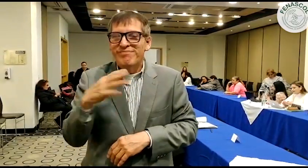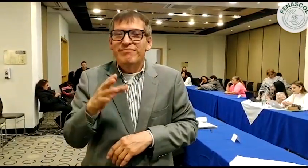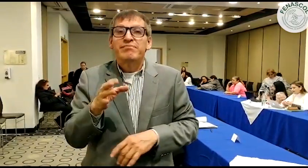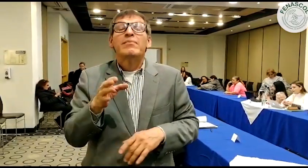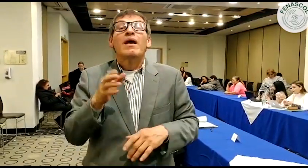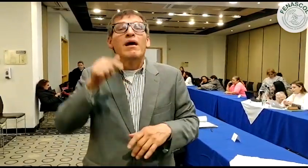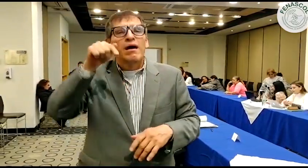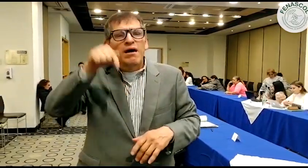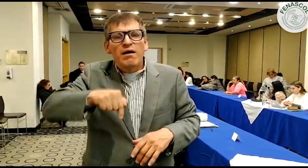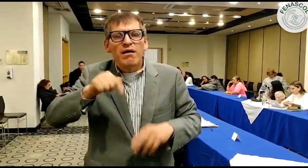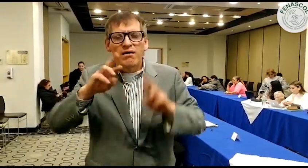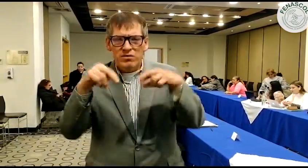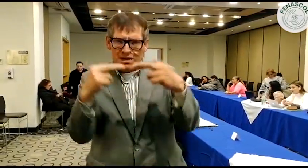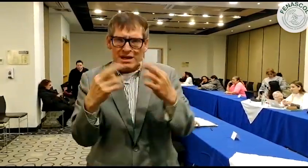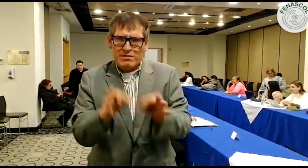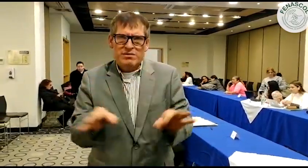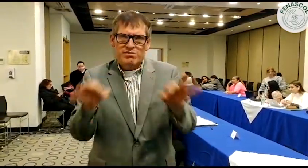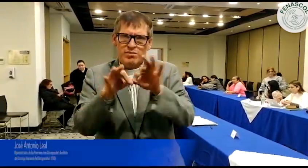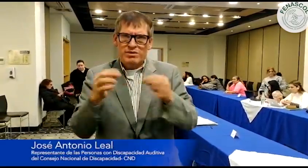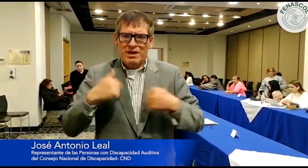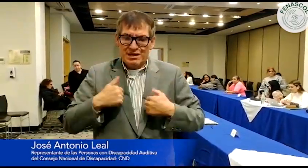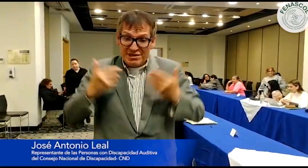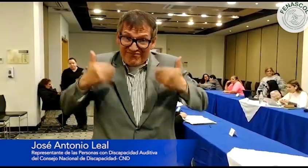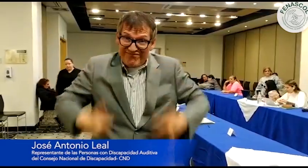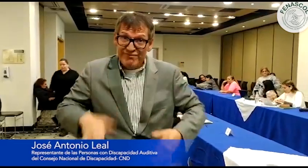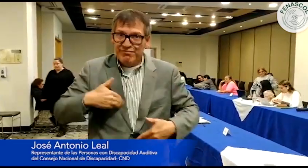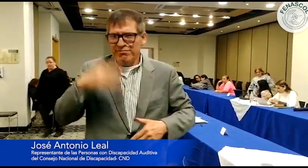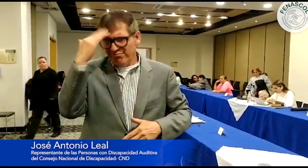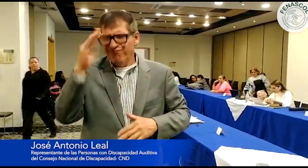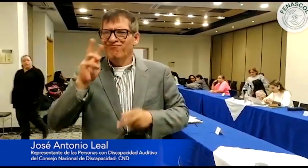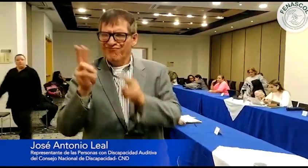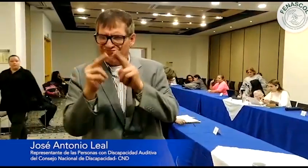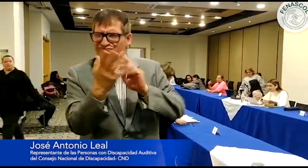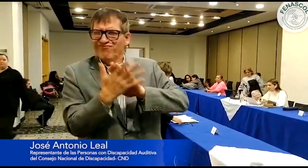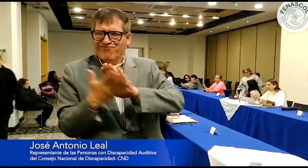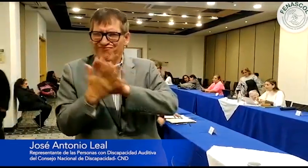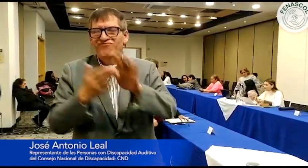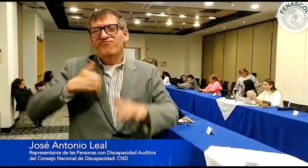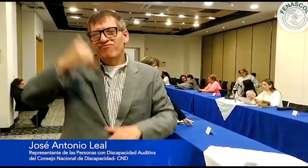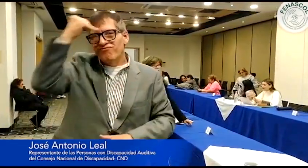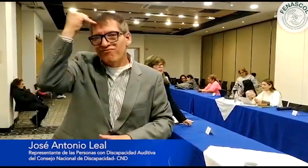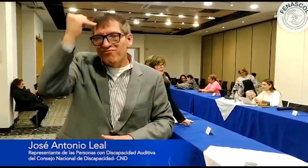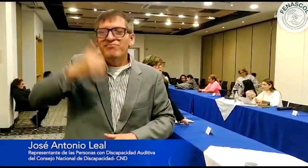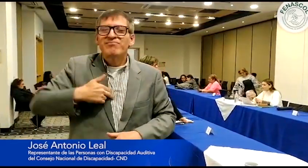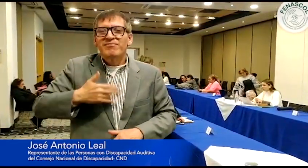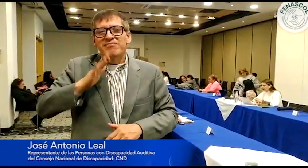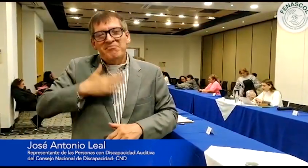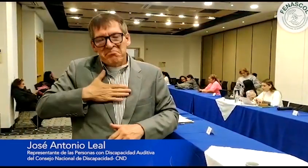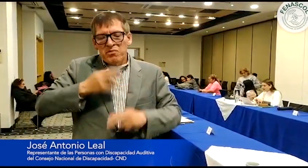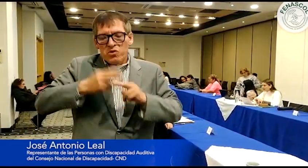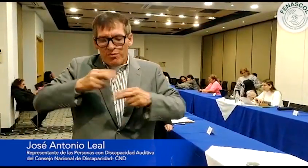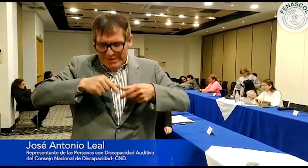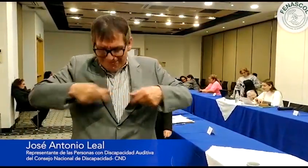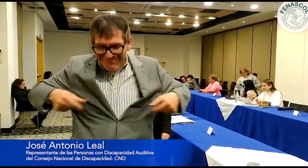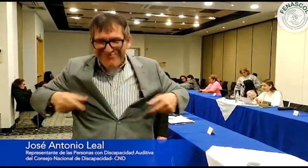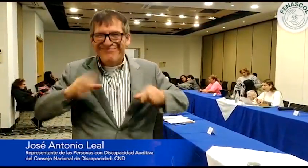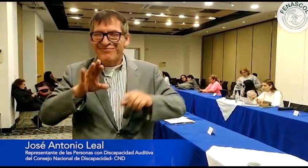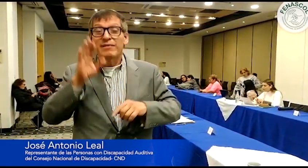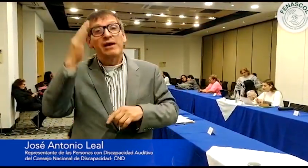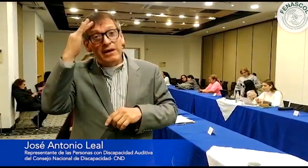me encuentro en una reunión de gran relevancia. Primero me presento, como algunos ya saben, yo soy José Leal, así como aparece en el